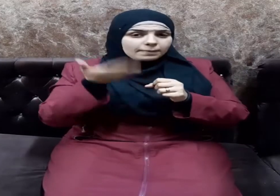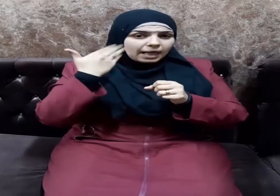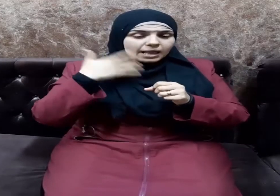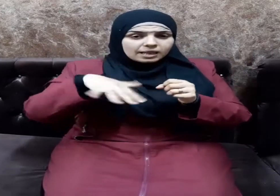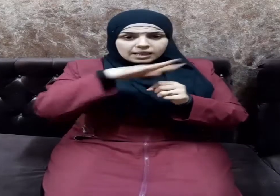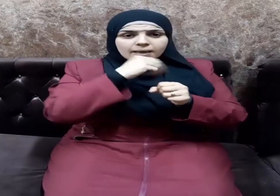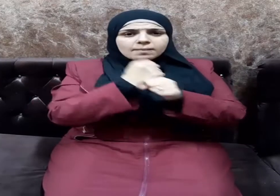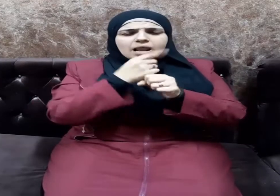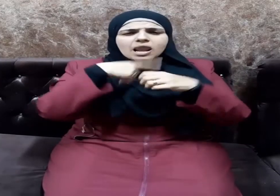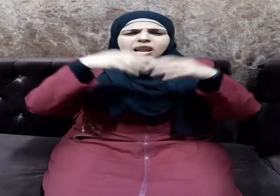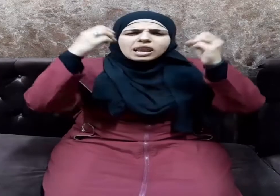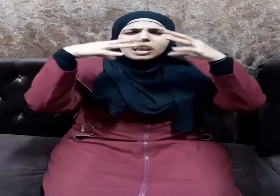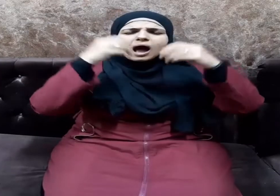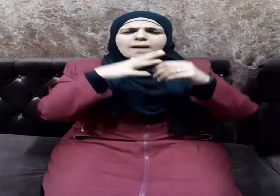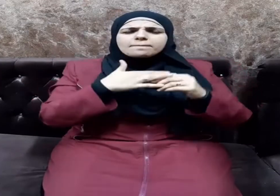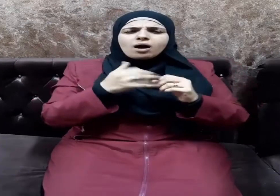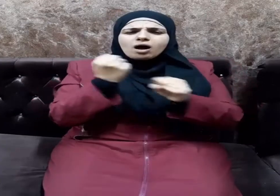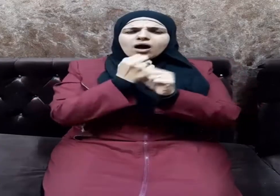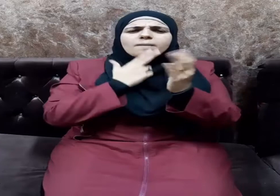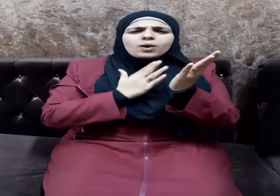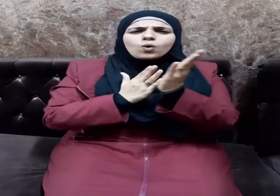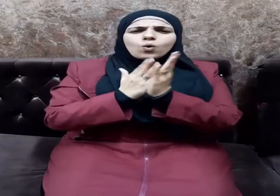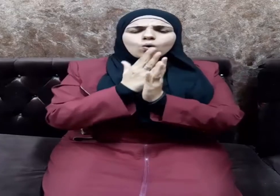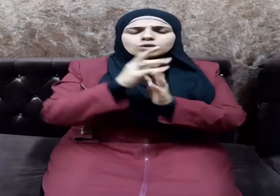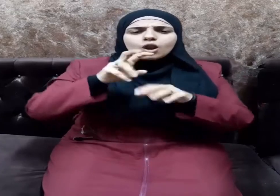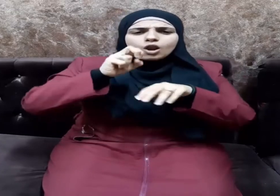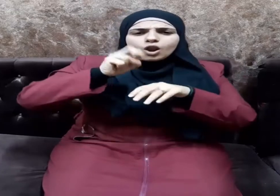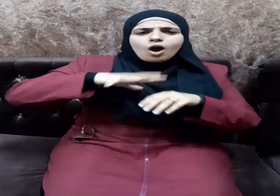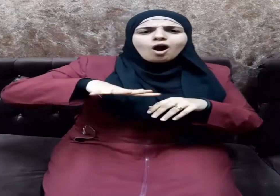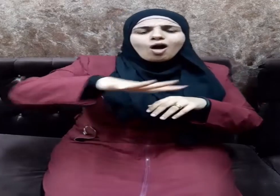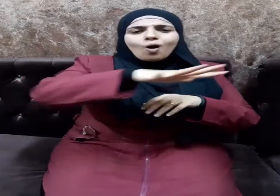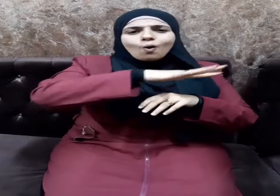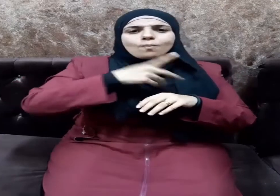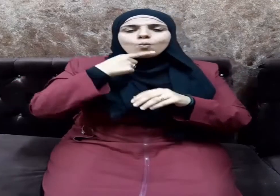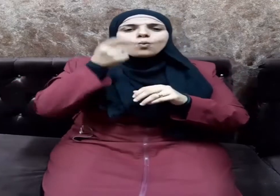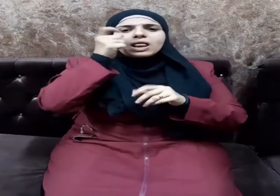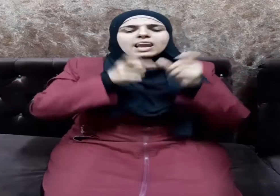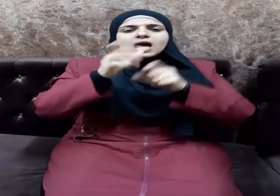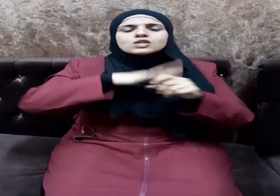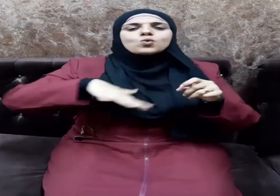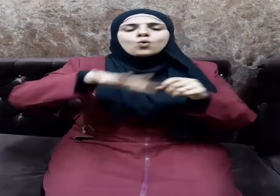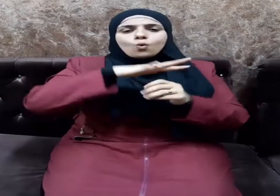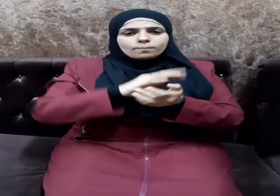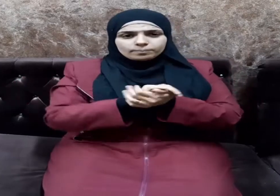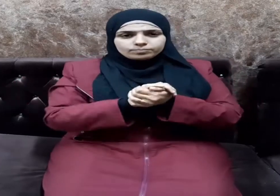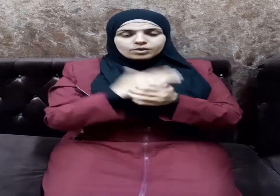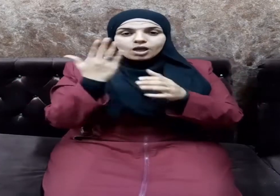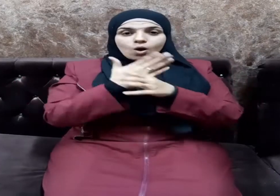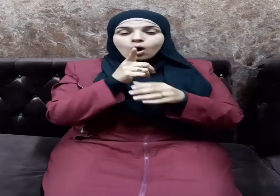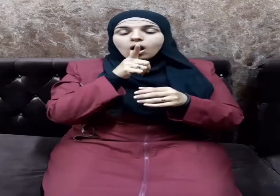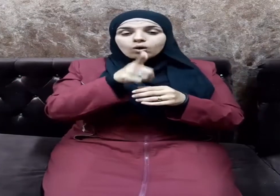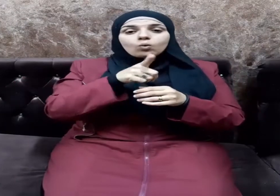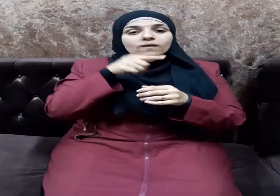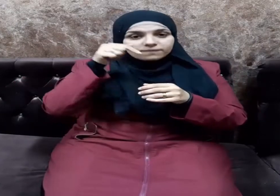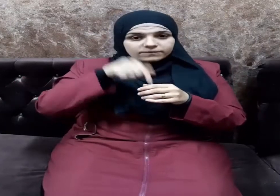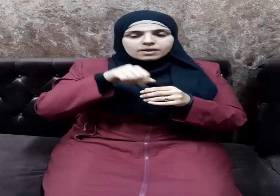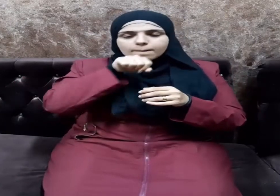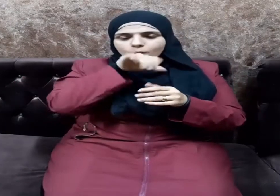نعم القدوة لأمته وللناس جمعا حيث يقول صلى